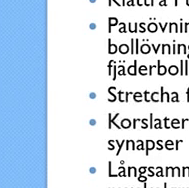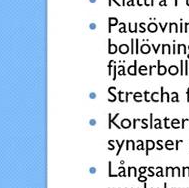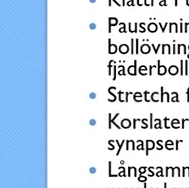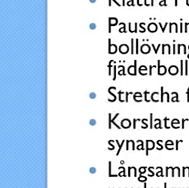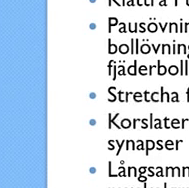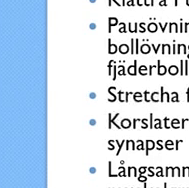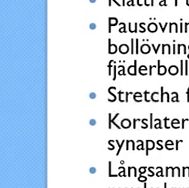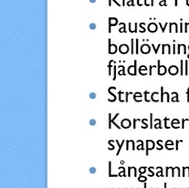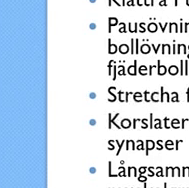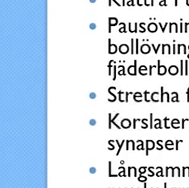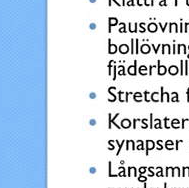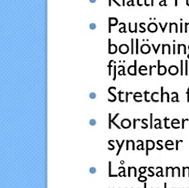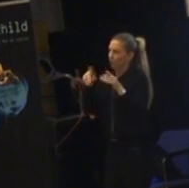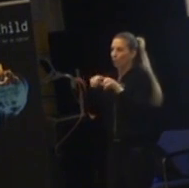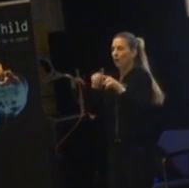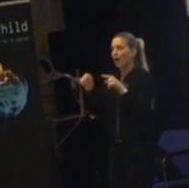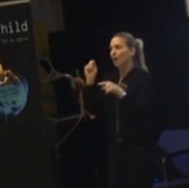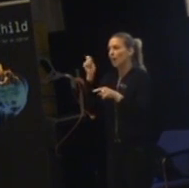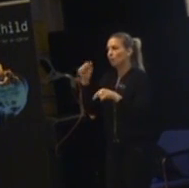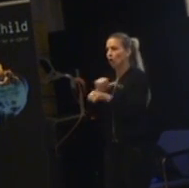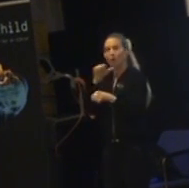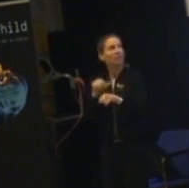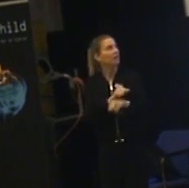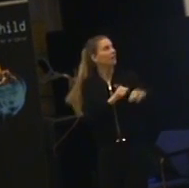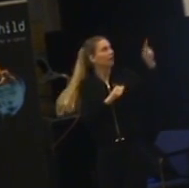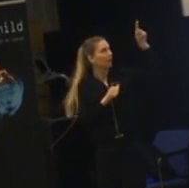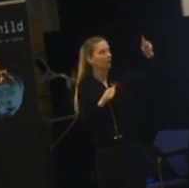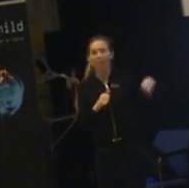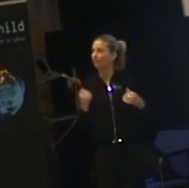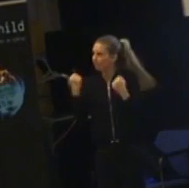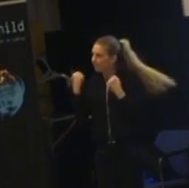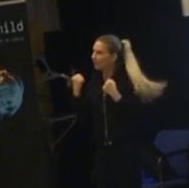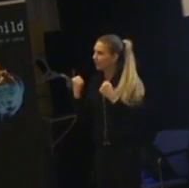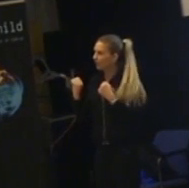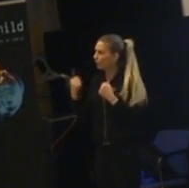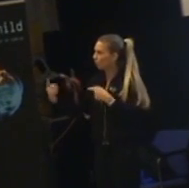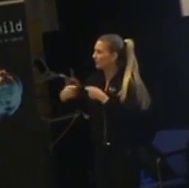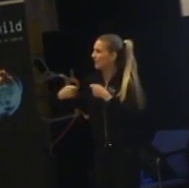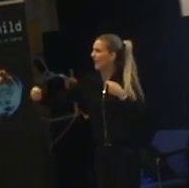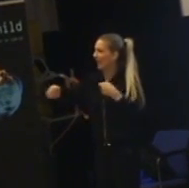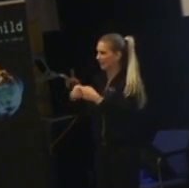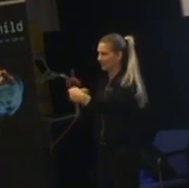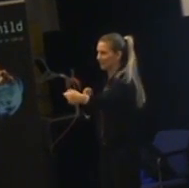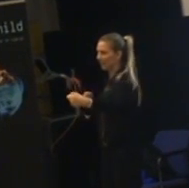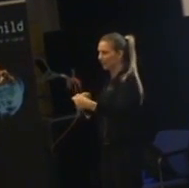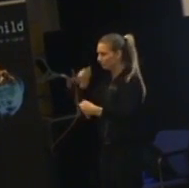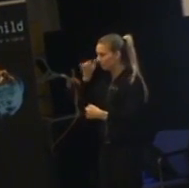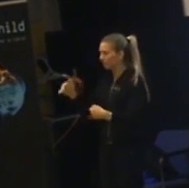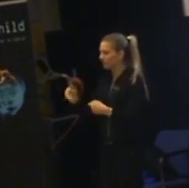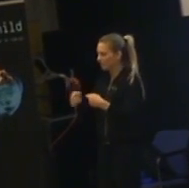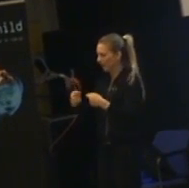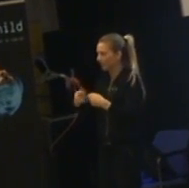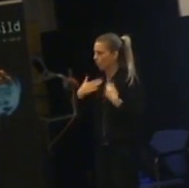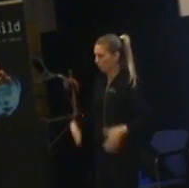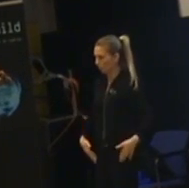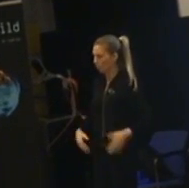Jag har skrivit upp massa andra pausövningar. De här, jätteviktigt att de stretchar. För att motverka spänningar i deras kroppar. För